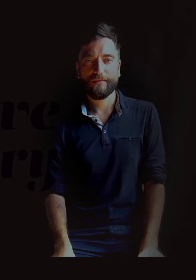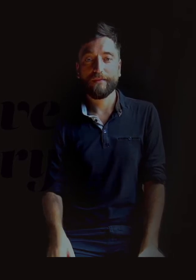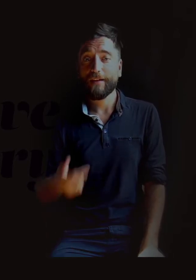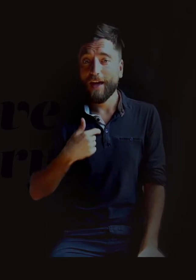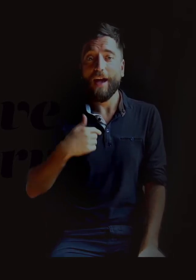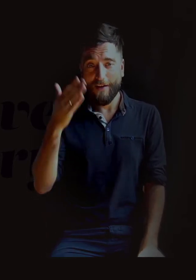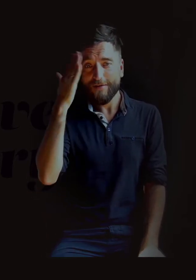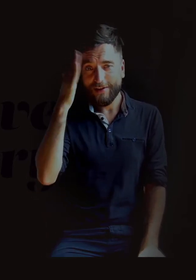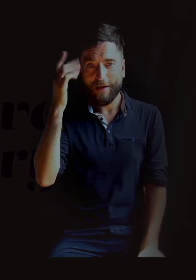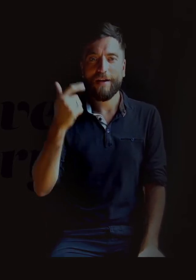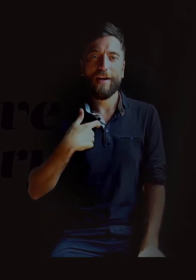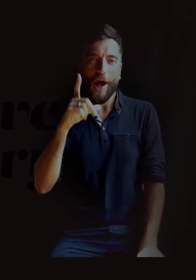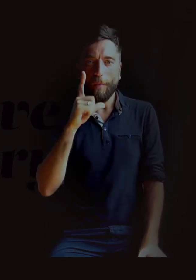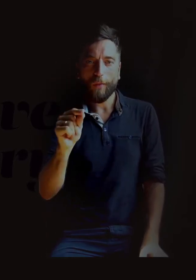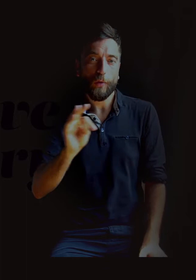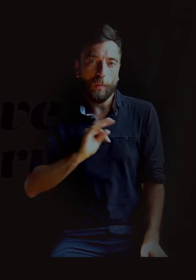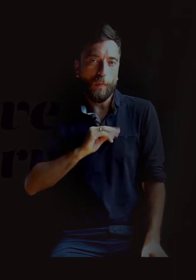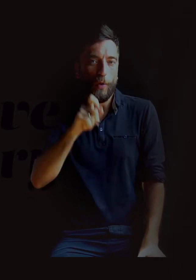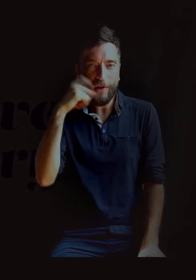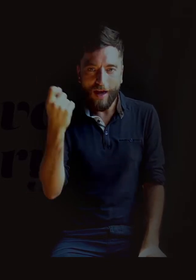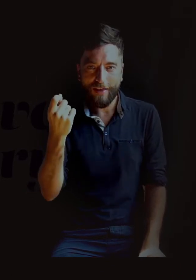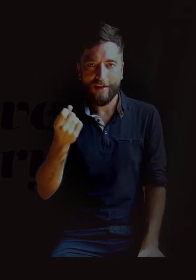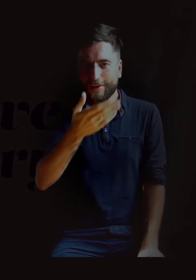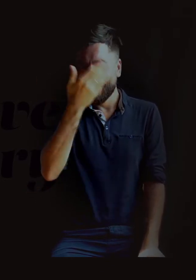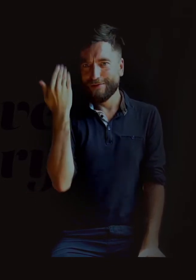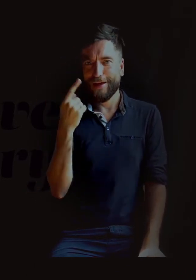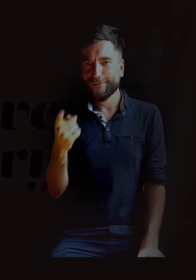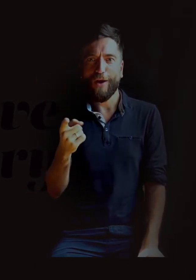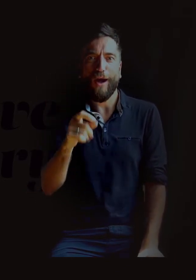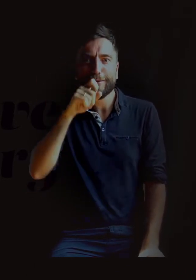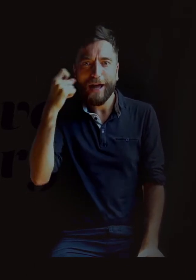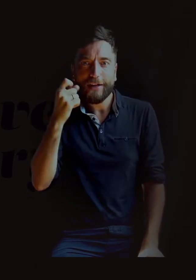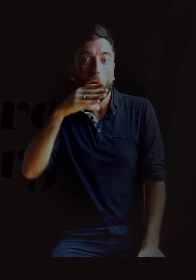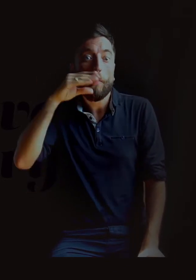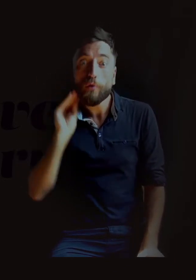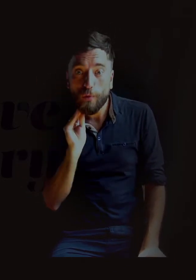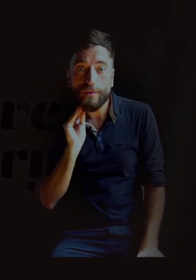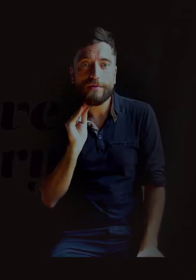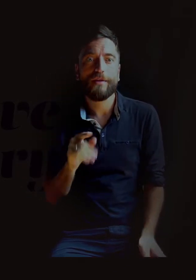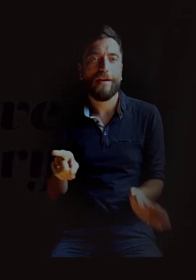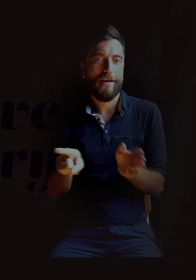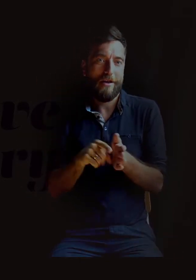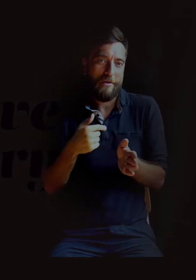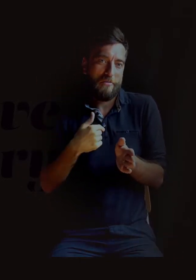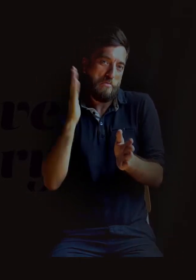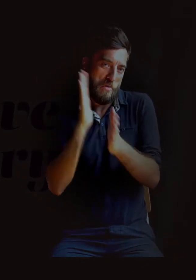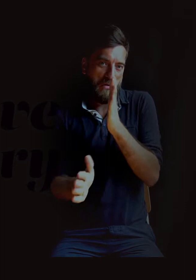Wiedziałam, że ja chodzę do dziadka. Ja myślę, że w tamtym czasie nie miałam absolutnie wiedzy żadnej na temat dziadka